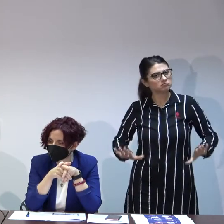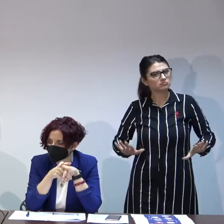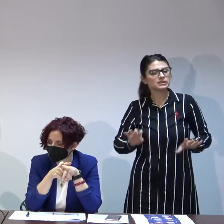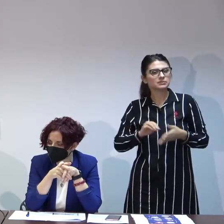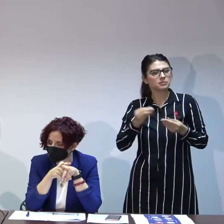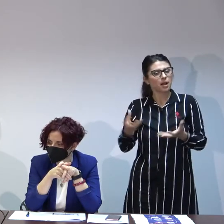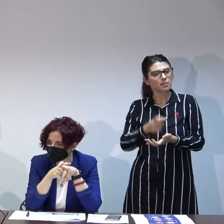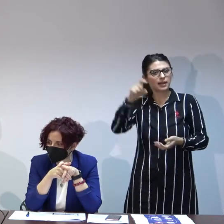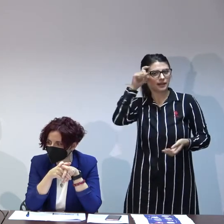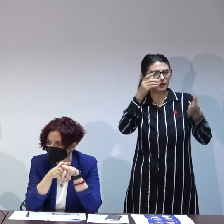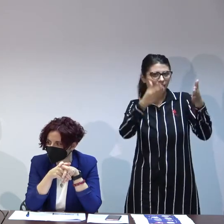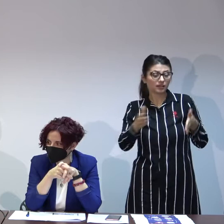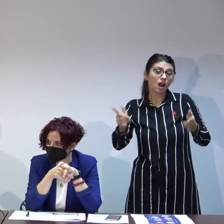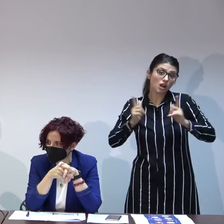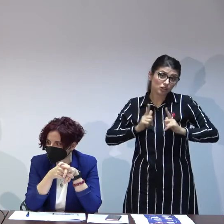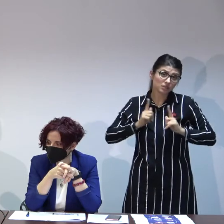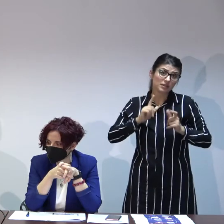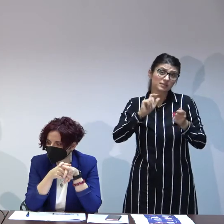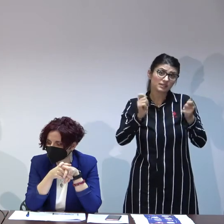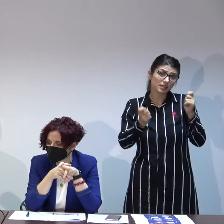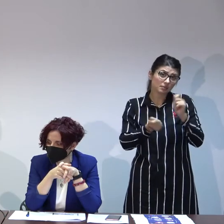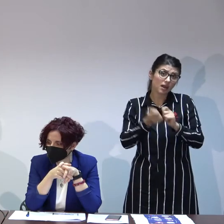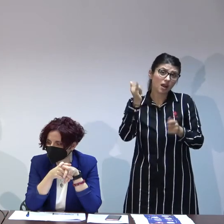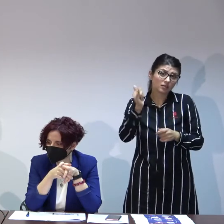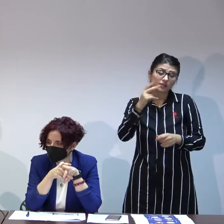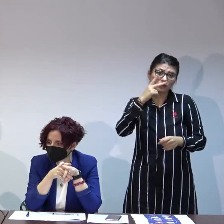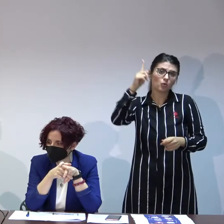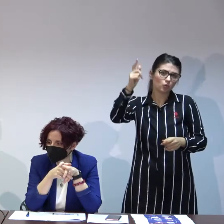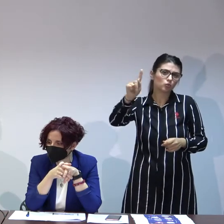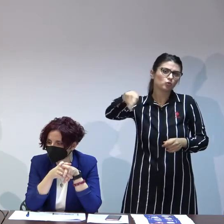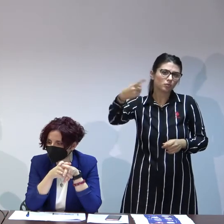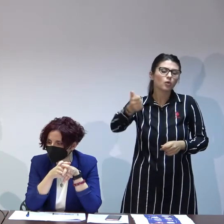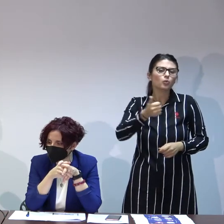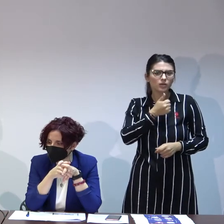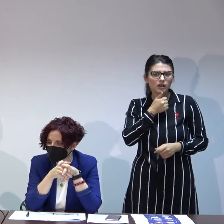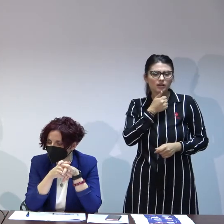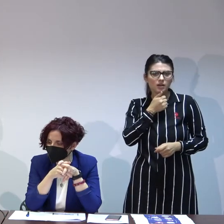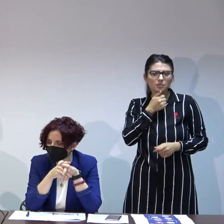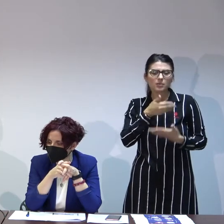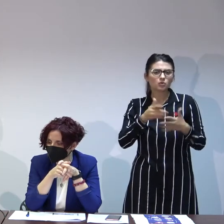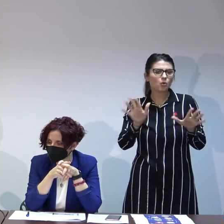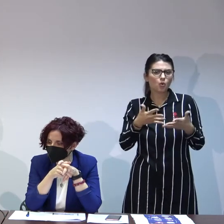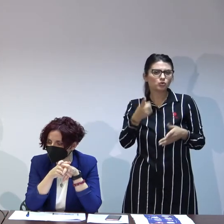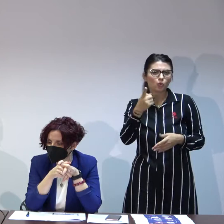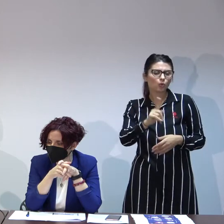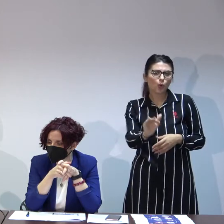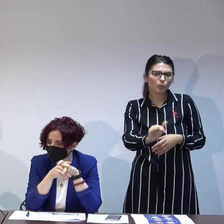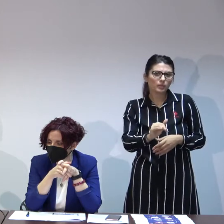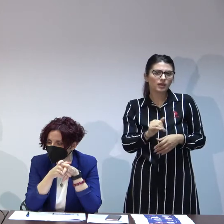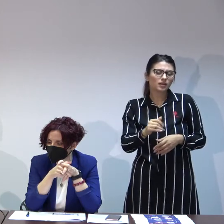dar ne așteptăm ca adevăratele schimbări să le vedem în următorul an tocmai pentru că orice copil care trece printr-o situație